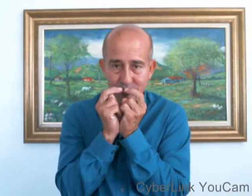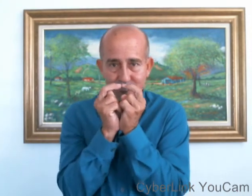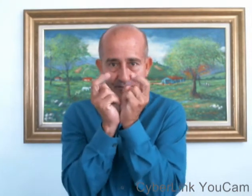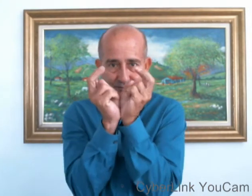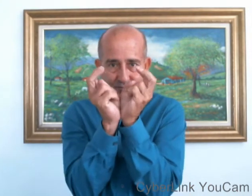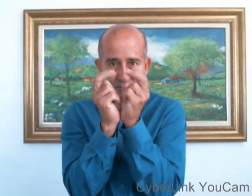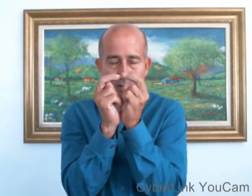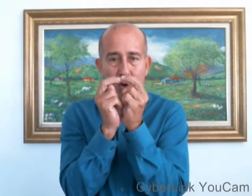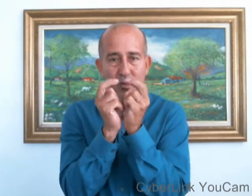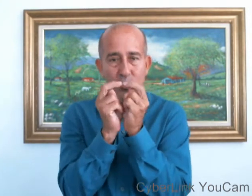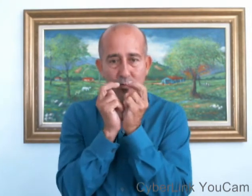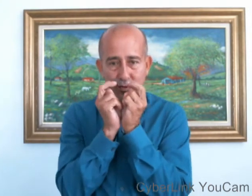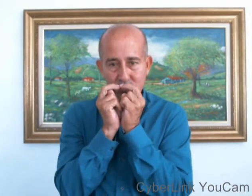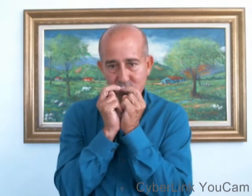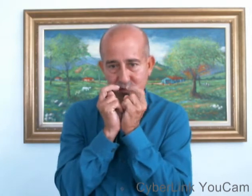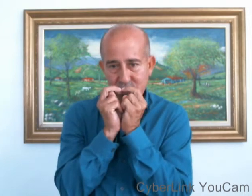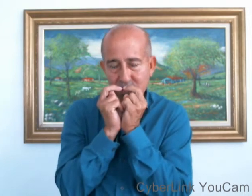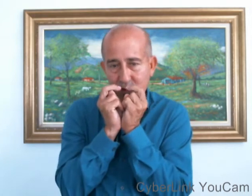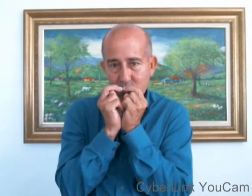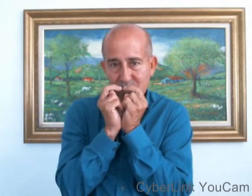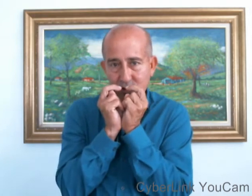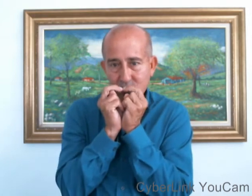Esta es más o menos como ellas están comiendo.